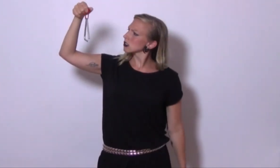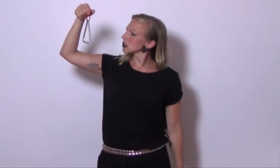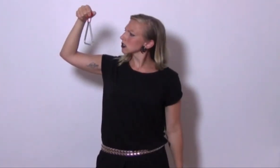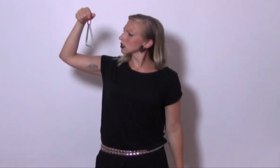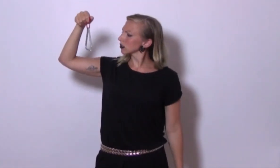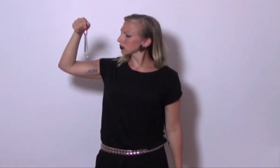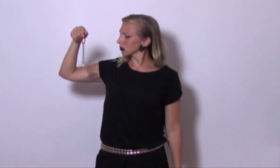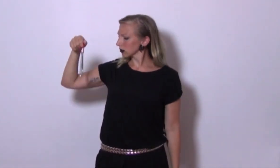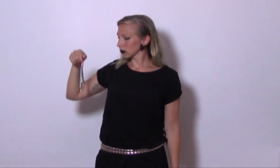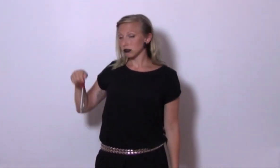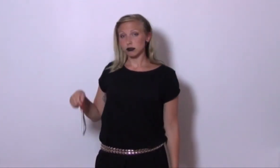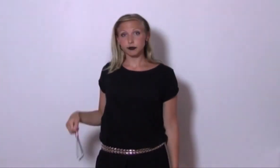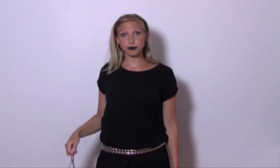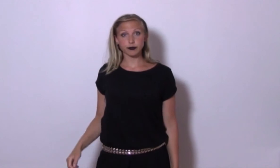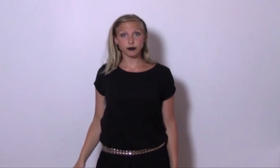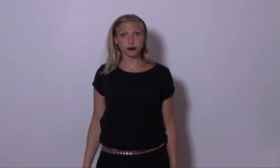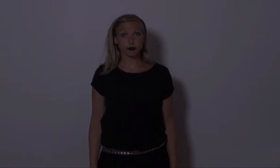Agra Rep- actors